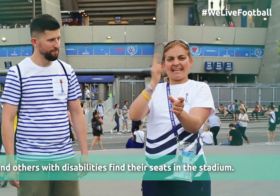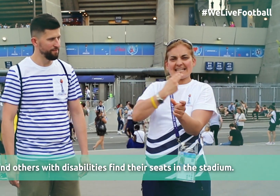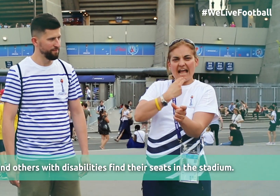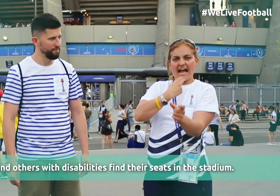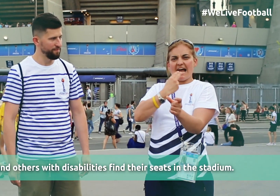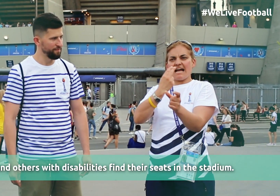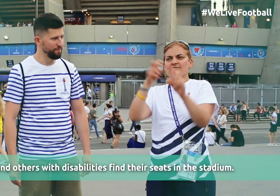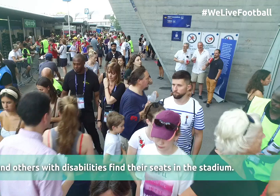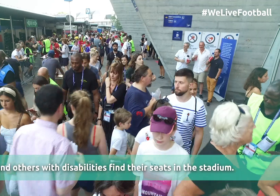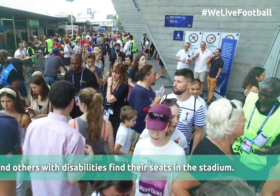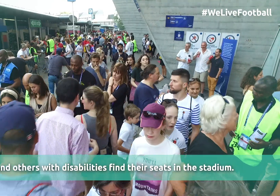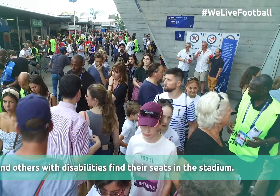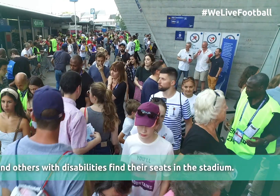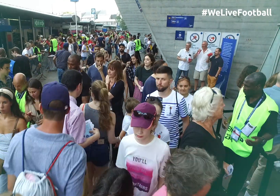w stadionach.